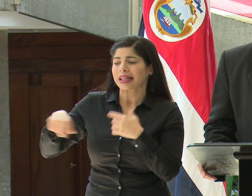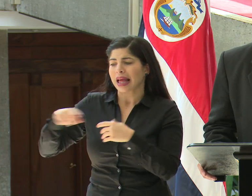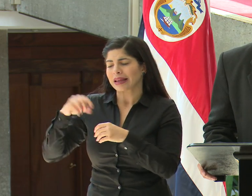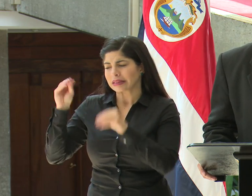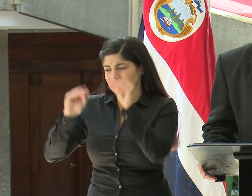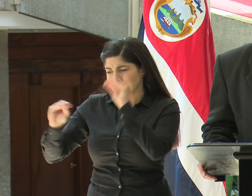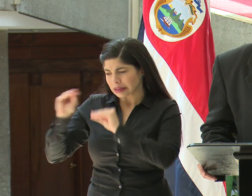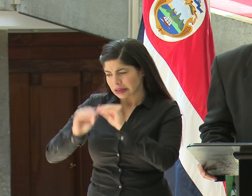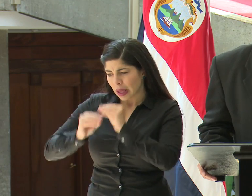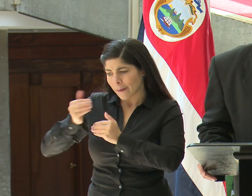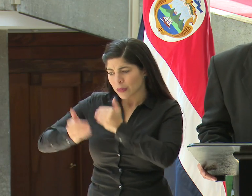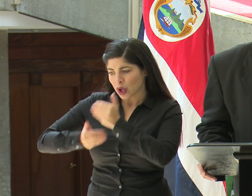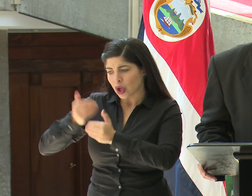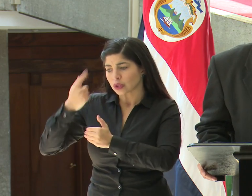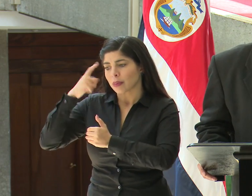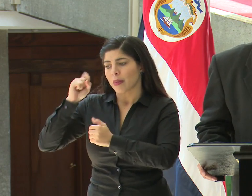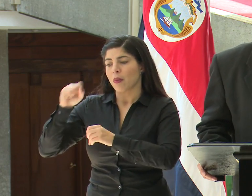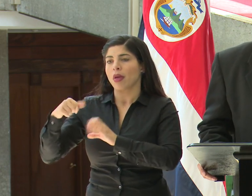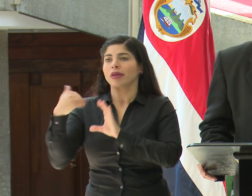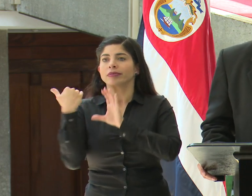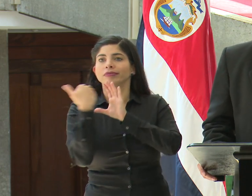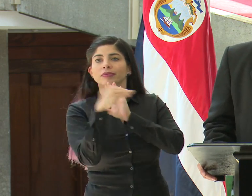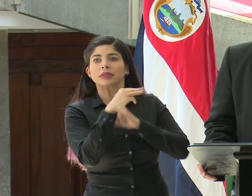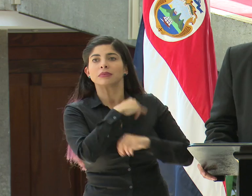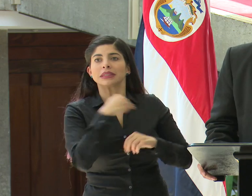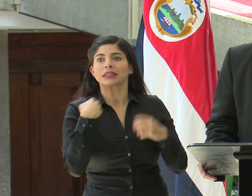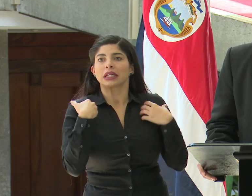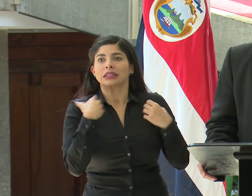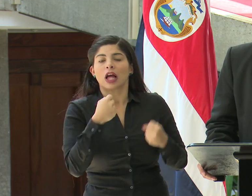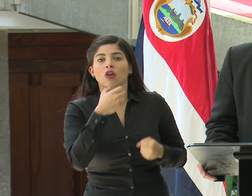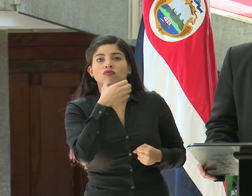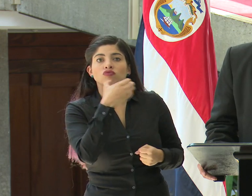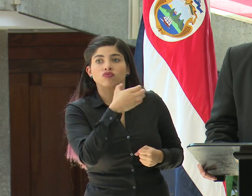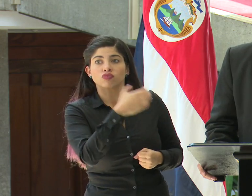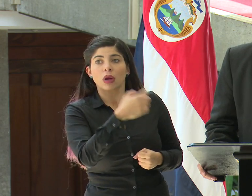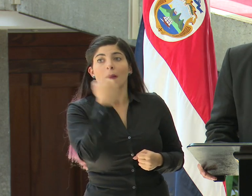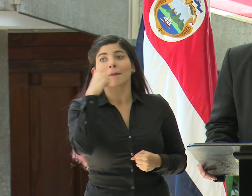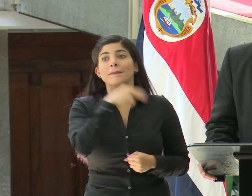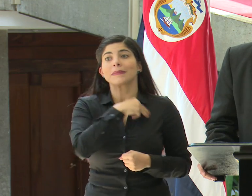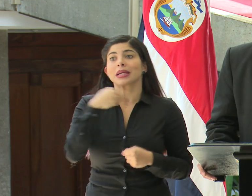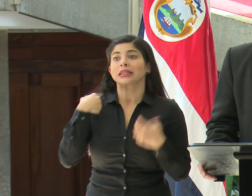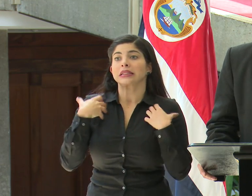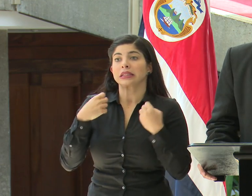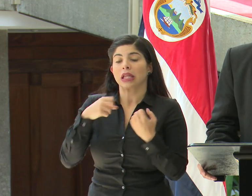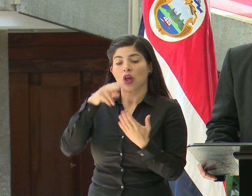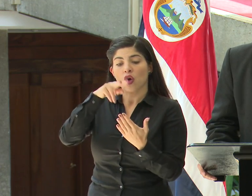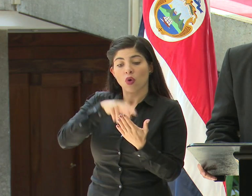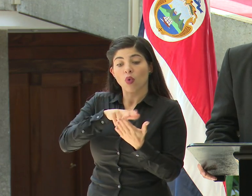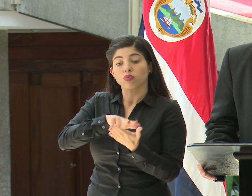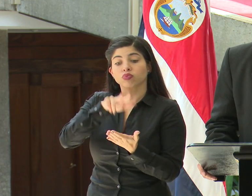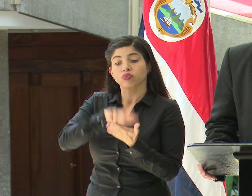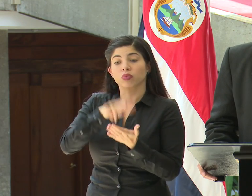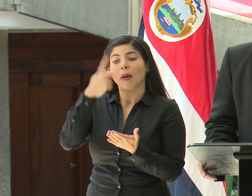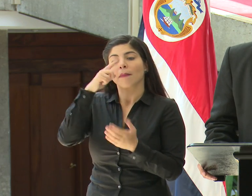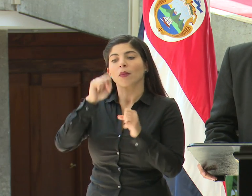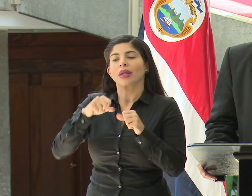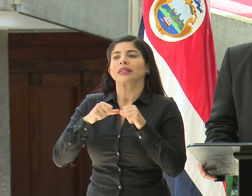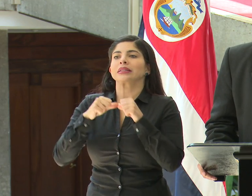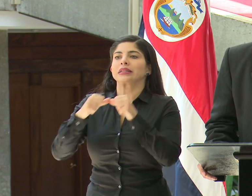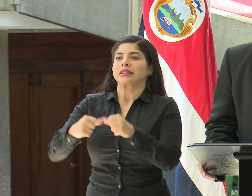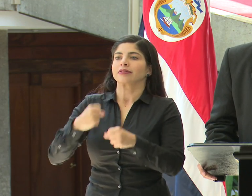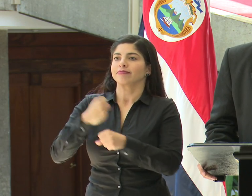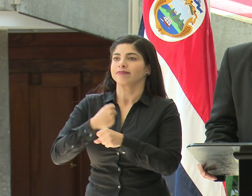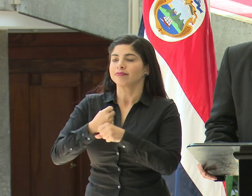procedimientos para recomendar al Ministerio de Salud y que sean validados por el Ministerio de Salud para la continuidad operativa en los